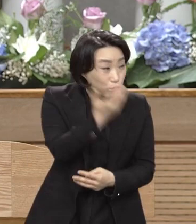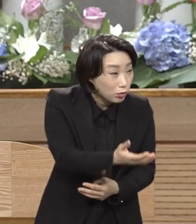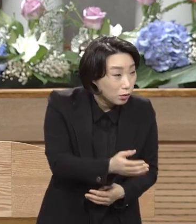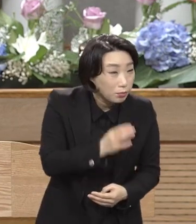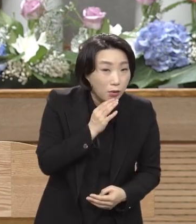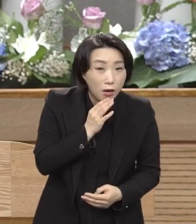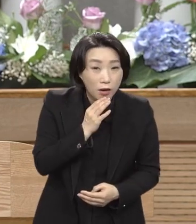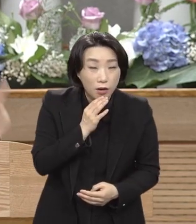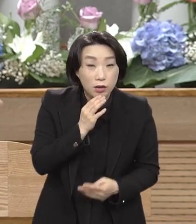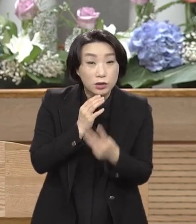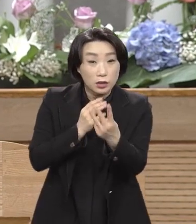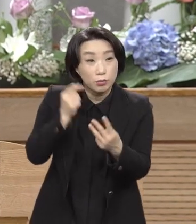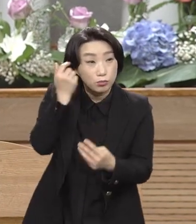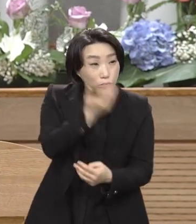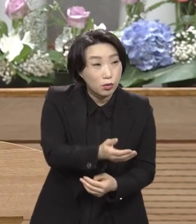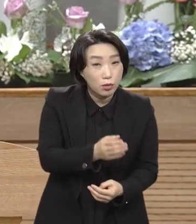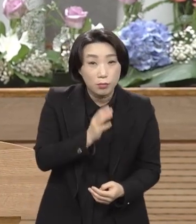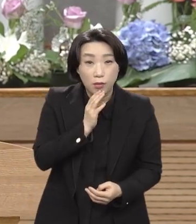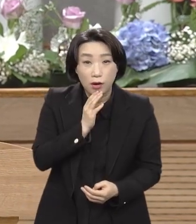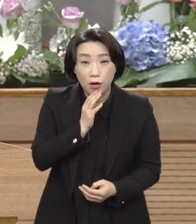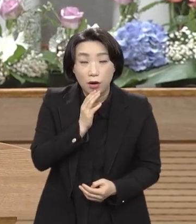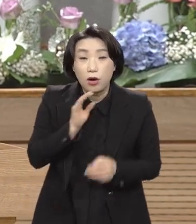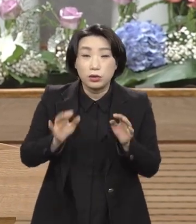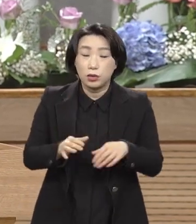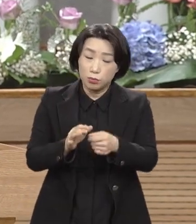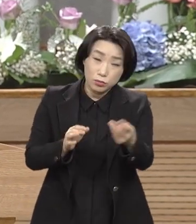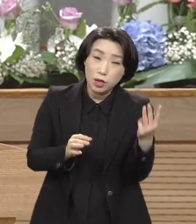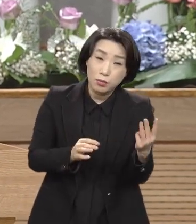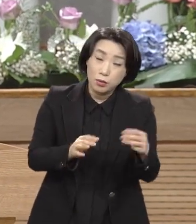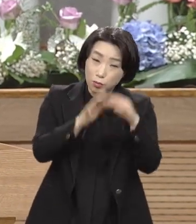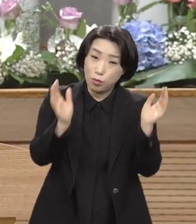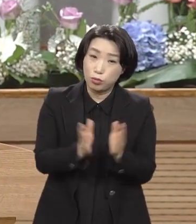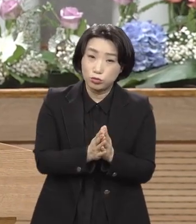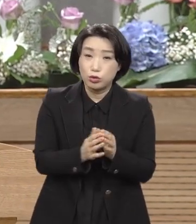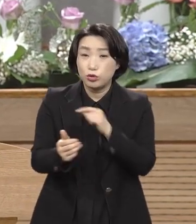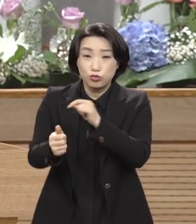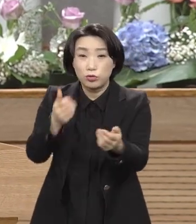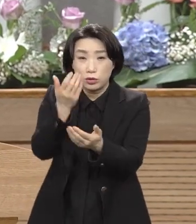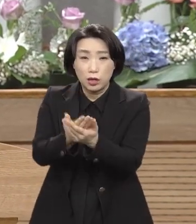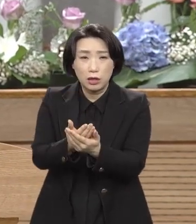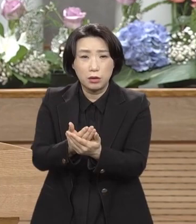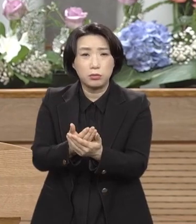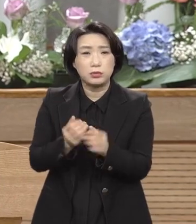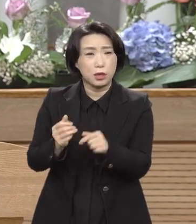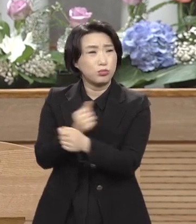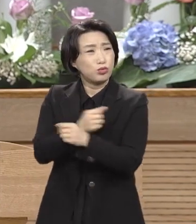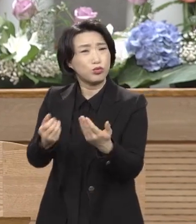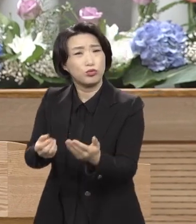세 번을. 그런데 다 죽여야 되는데. 어떻든 살려보려고. 보세요.